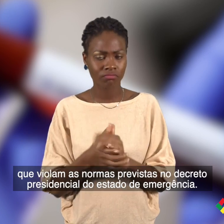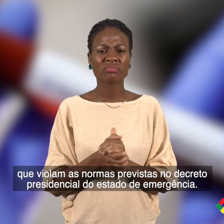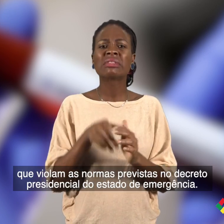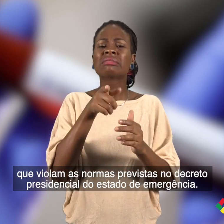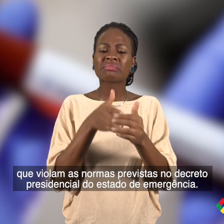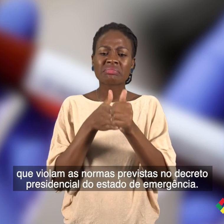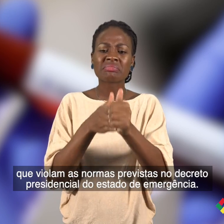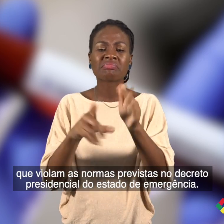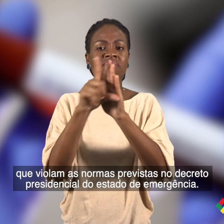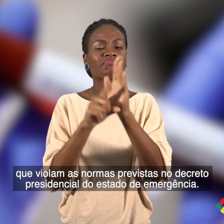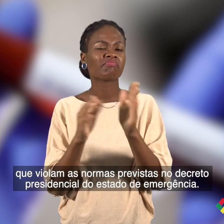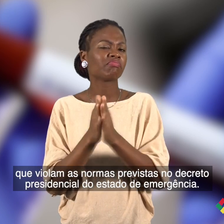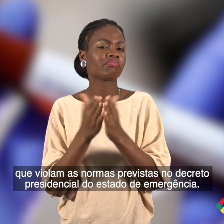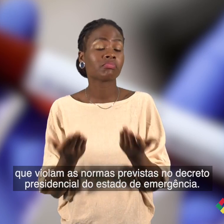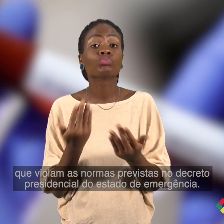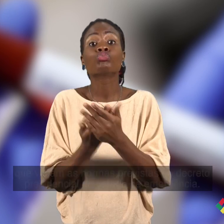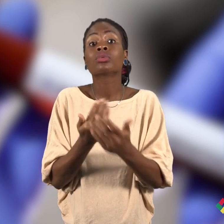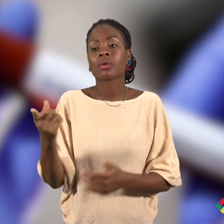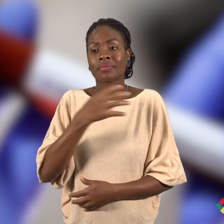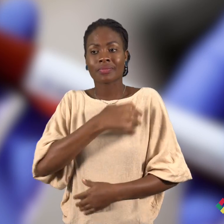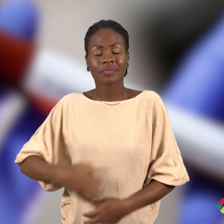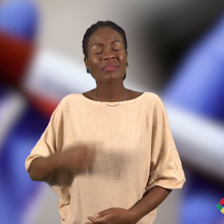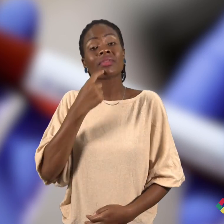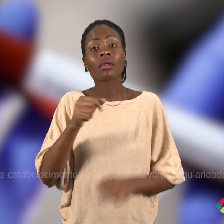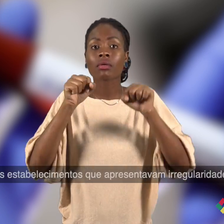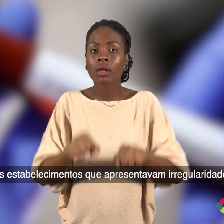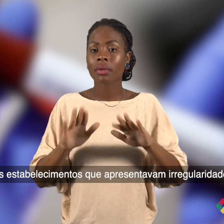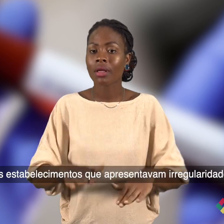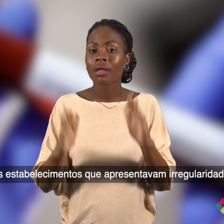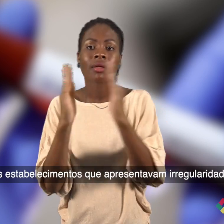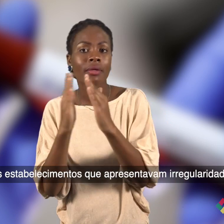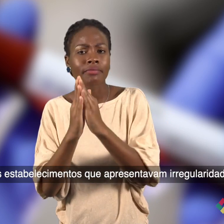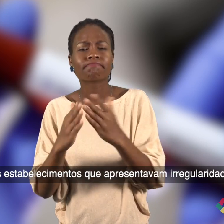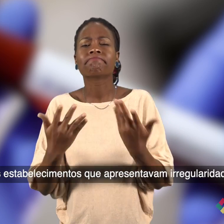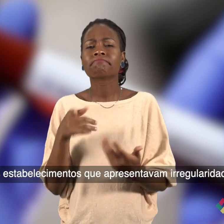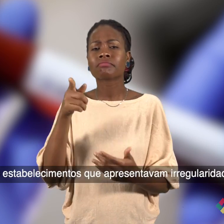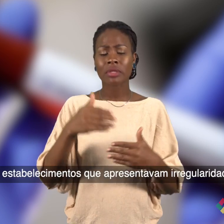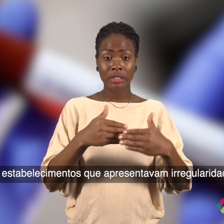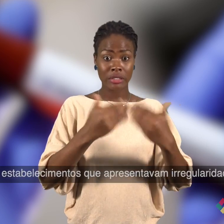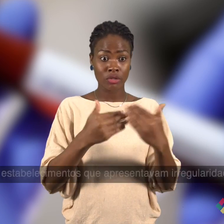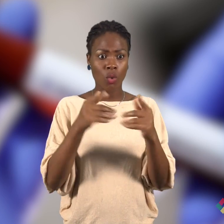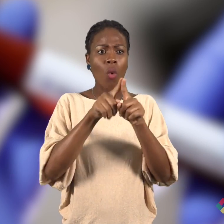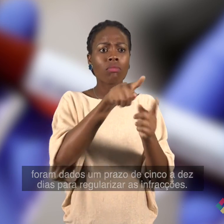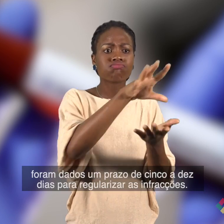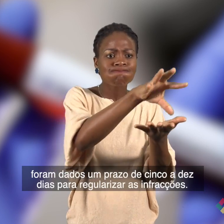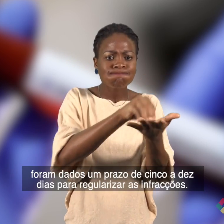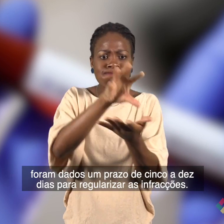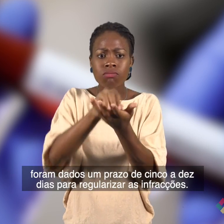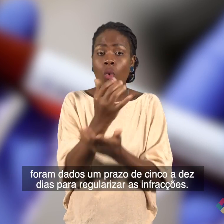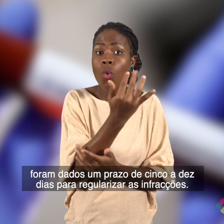Presidencial do Estado de Emergência. Os estabelecimentos que apresentavam irregularidades foram dados um prazo de